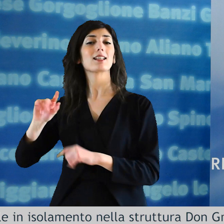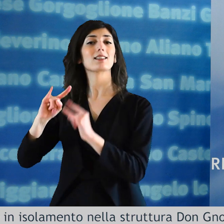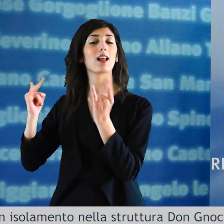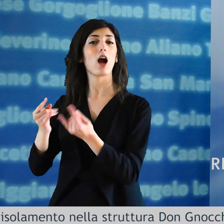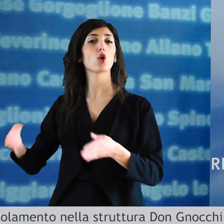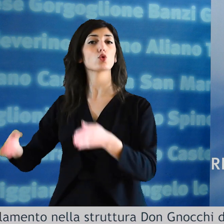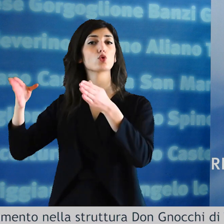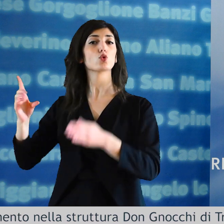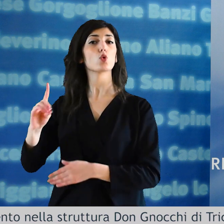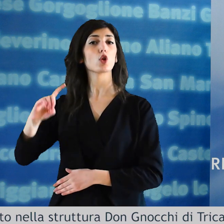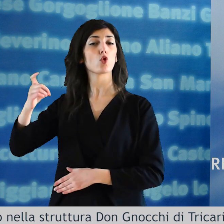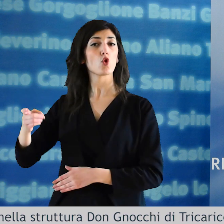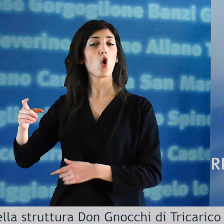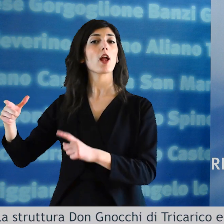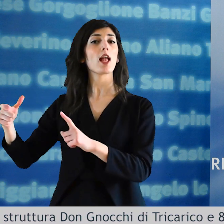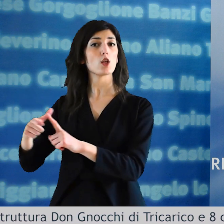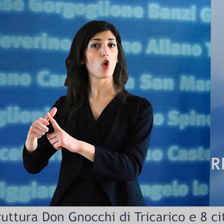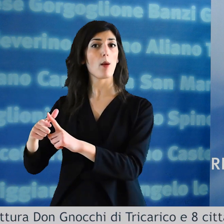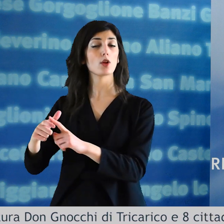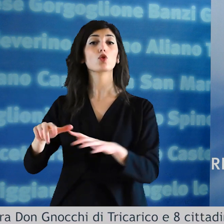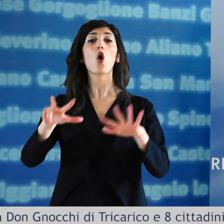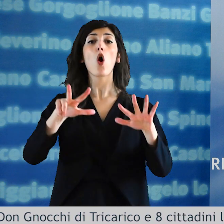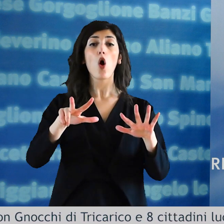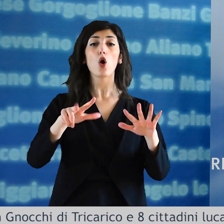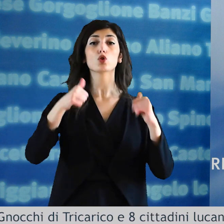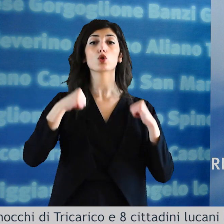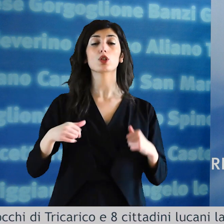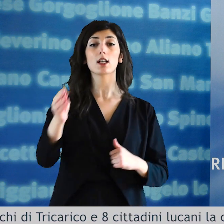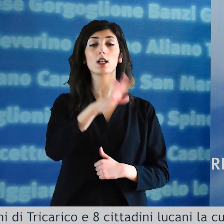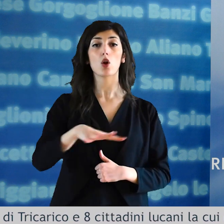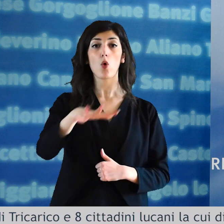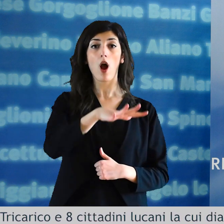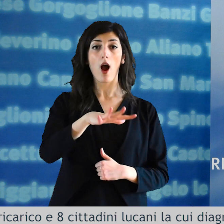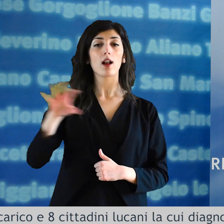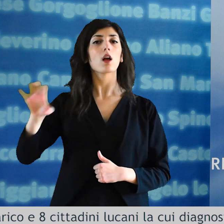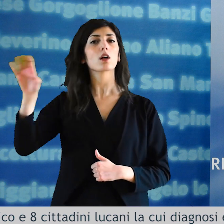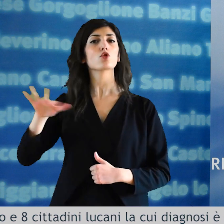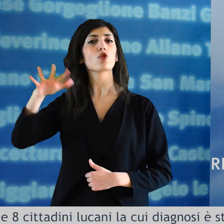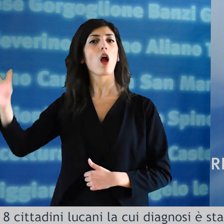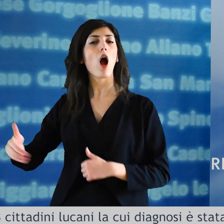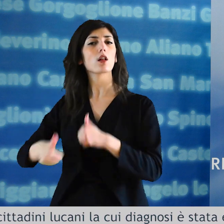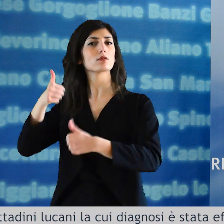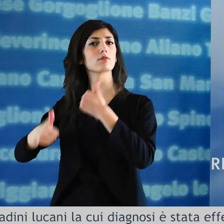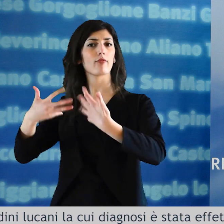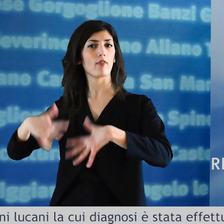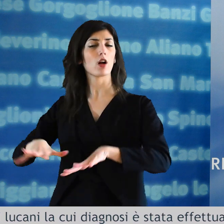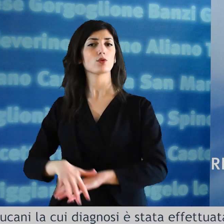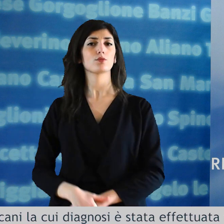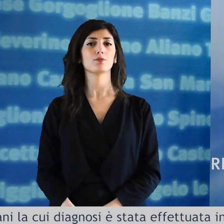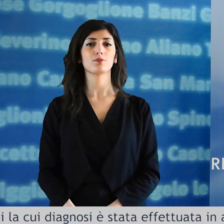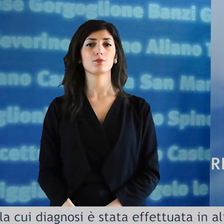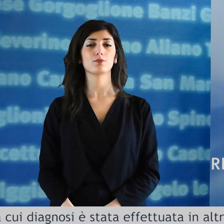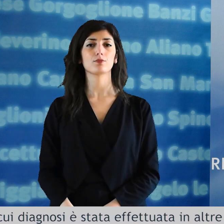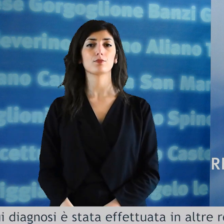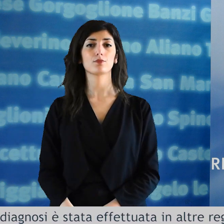struttura dognocchi di tricarico e otto cittadini lucani la cui diagnosi è stata effettuata